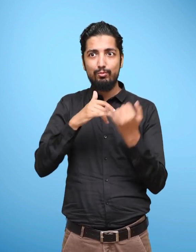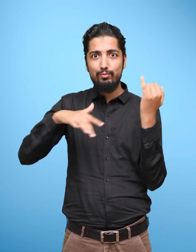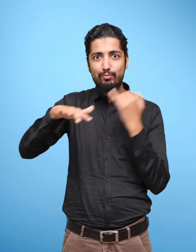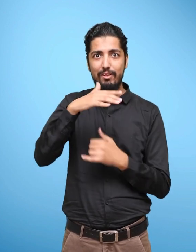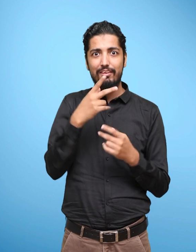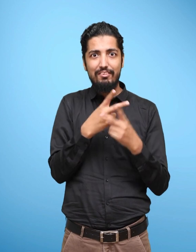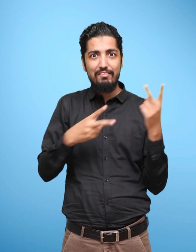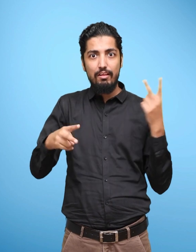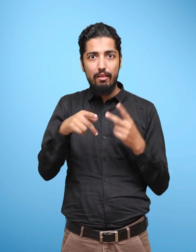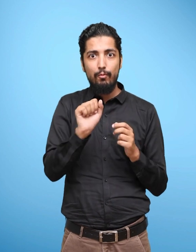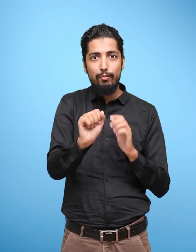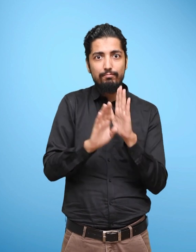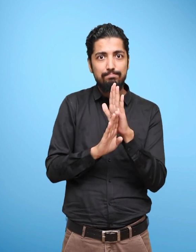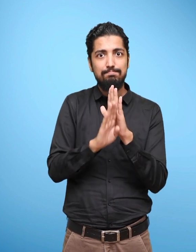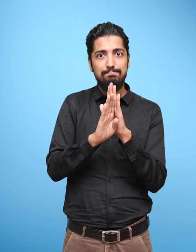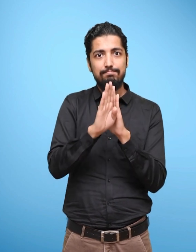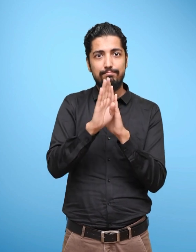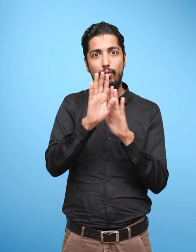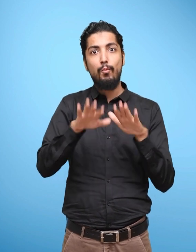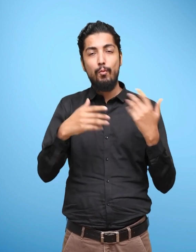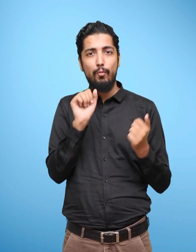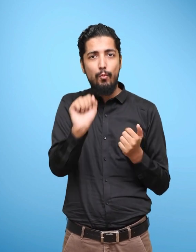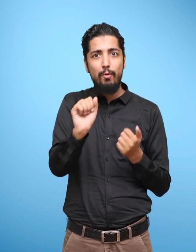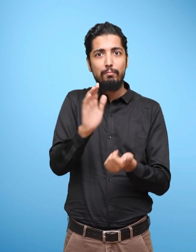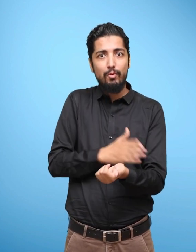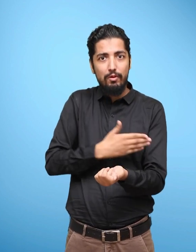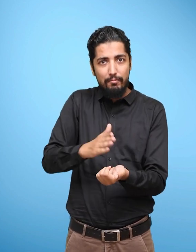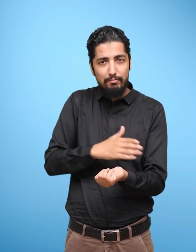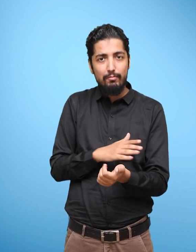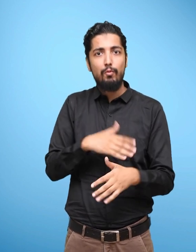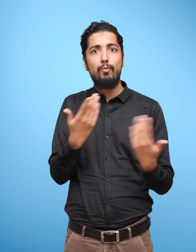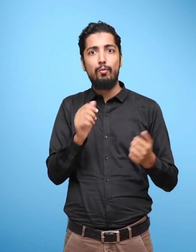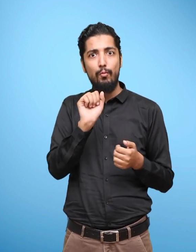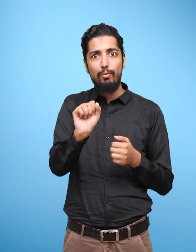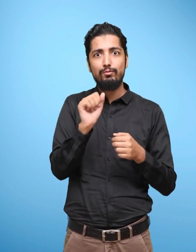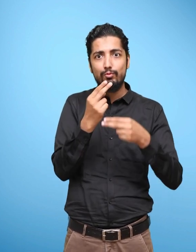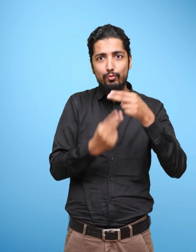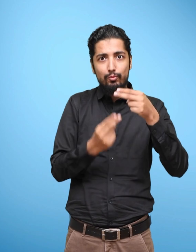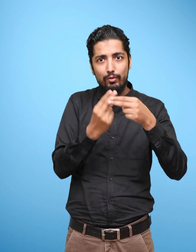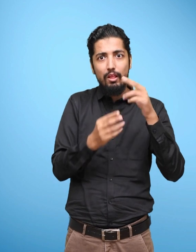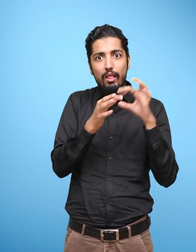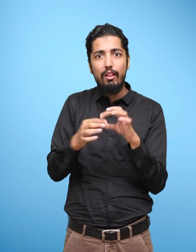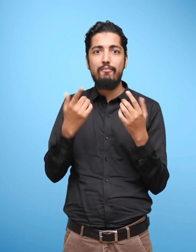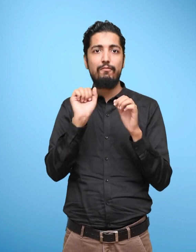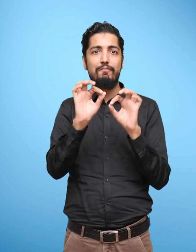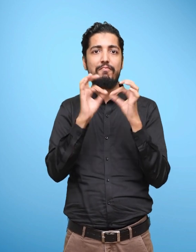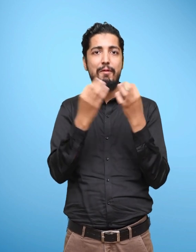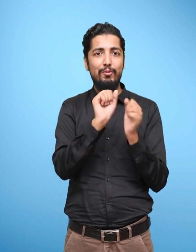Through poems And narratives Related to their family, Neighbourhood And community.